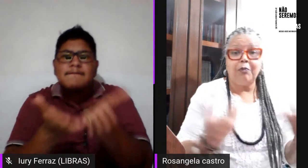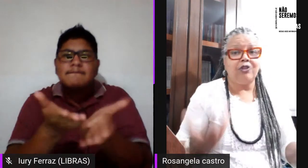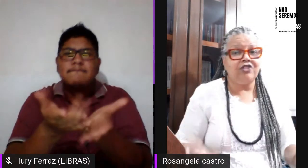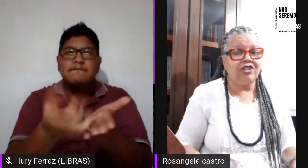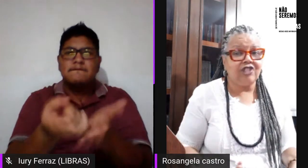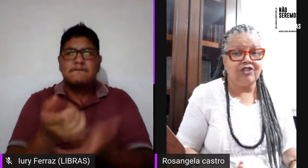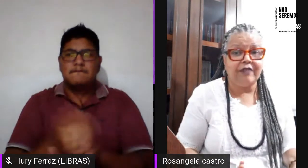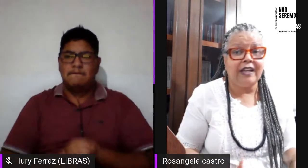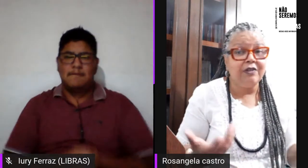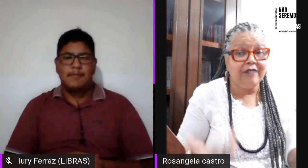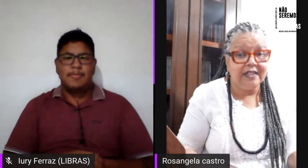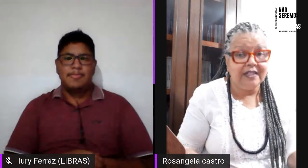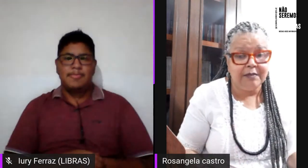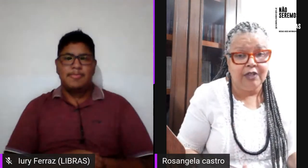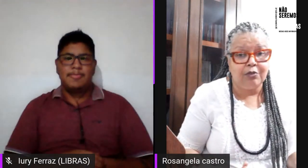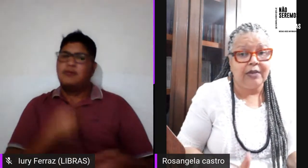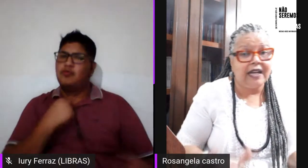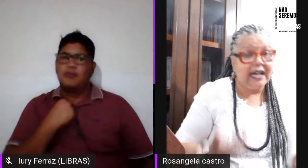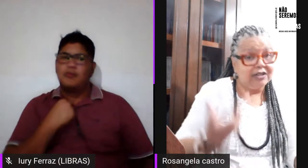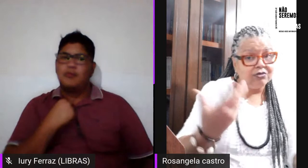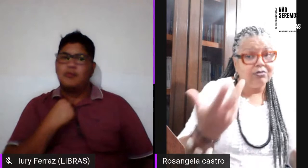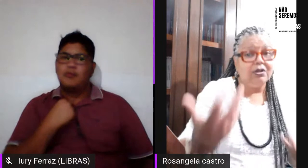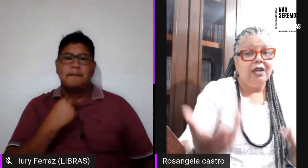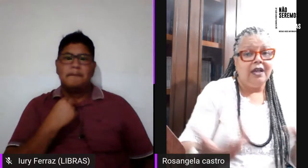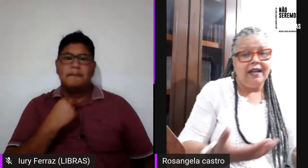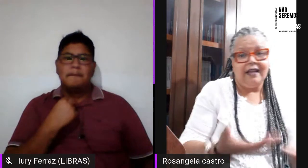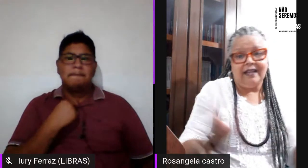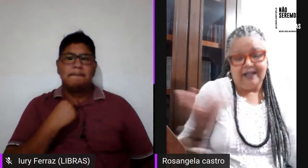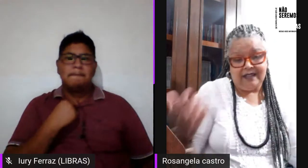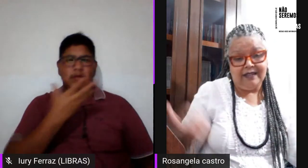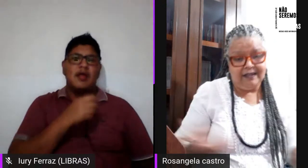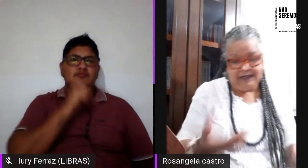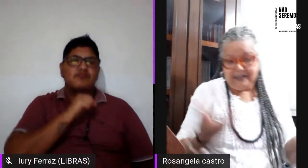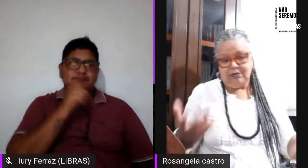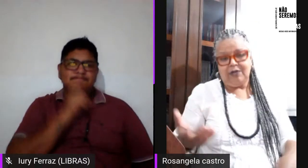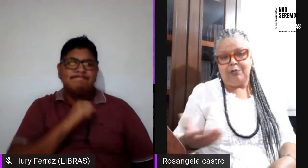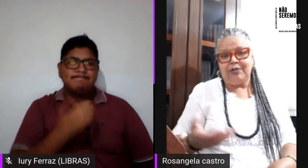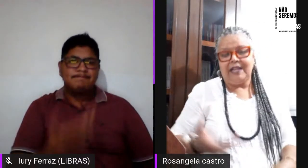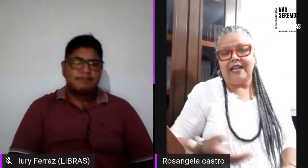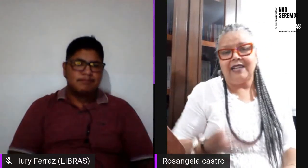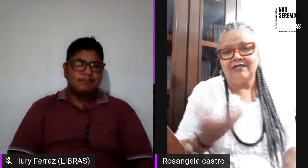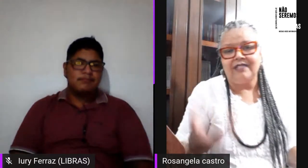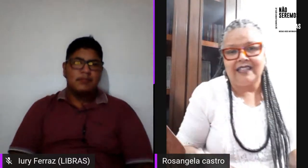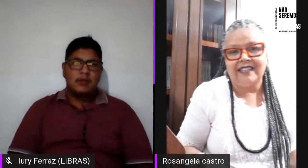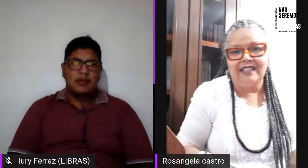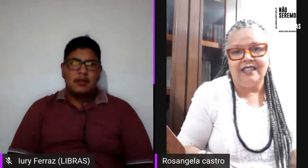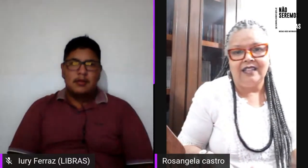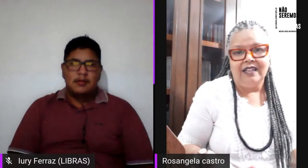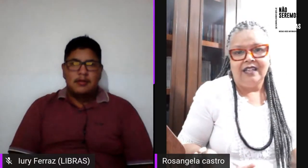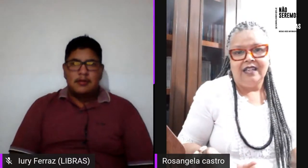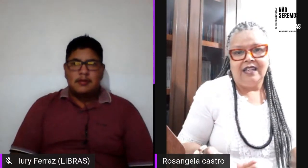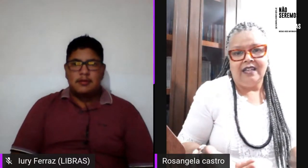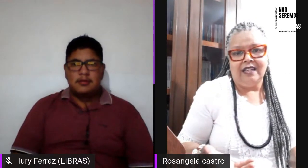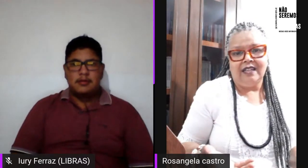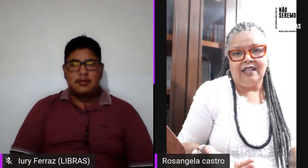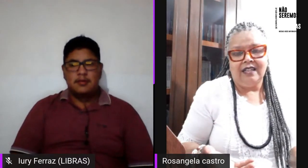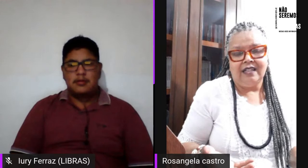gente também não pode deixar de falar do envelhecimento por acaso e não tão por acaso né que